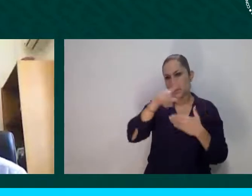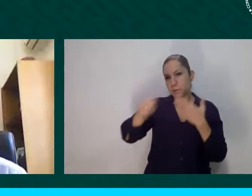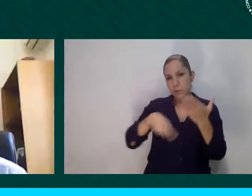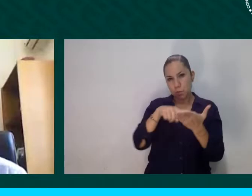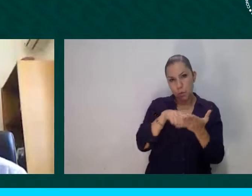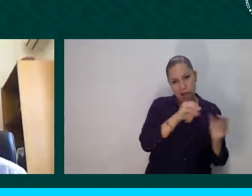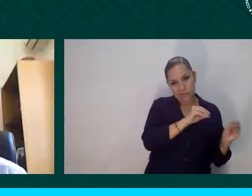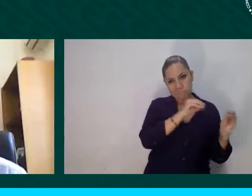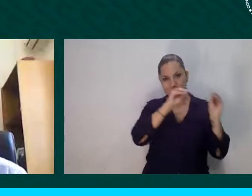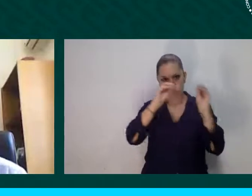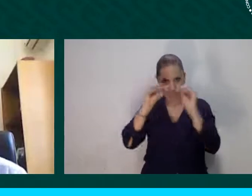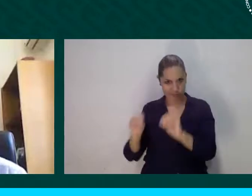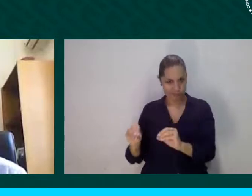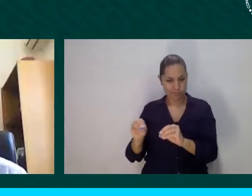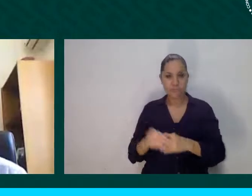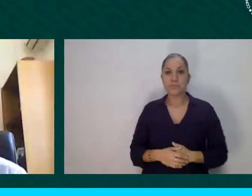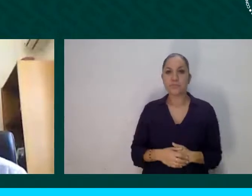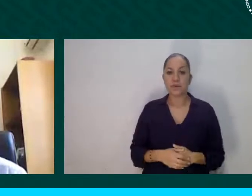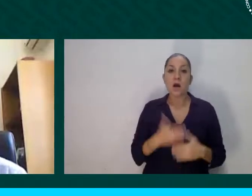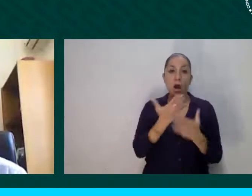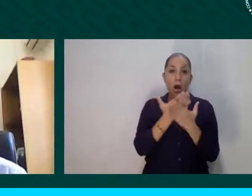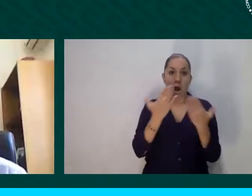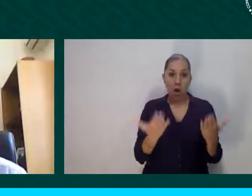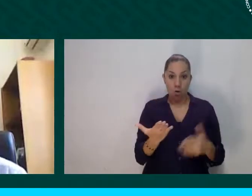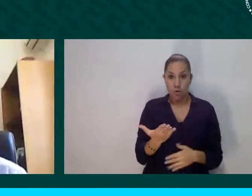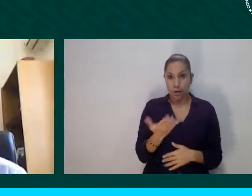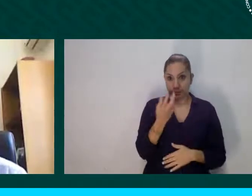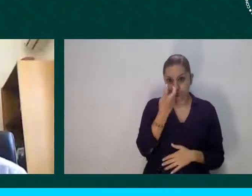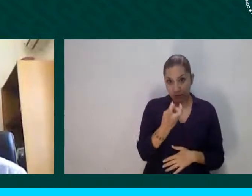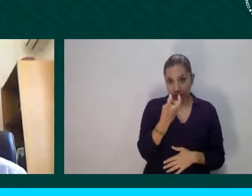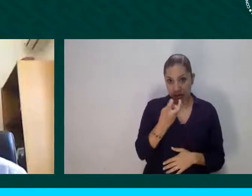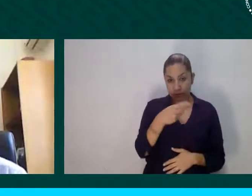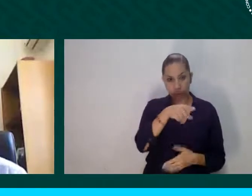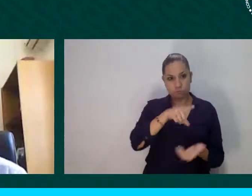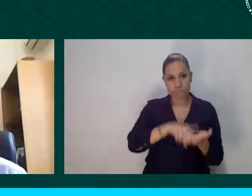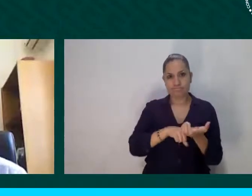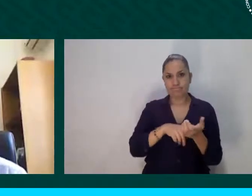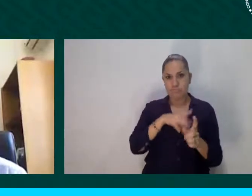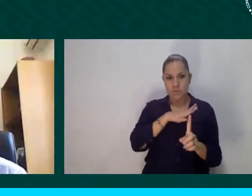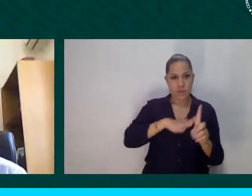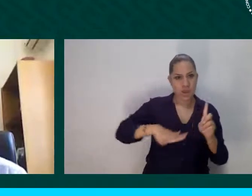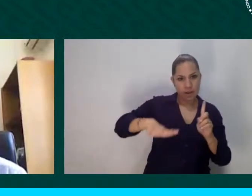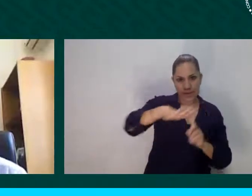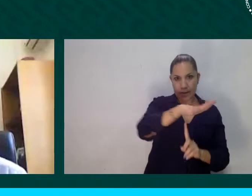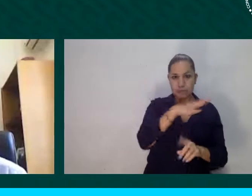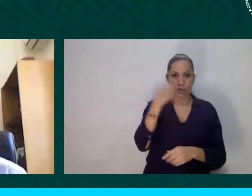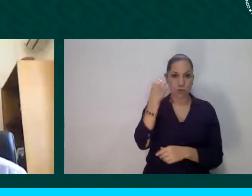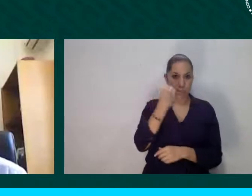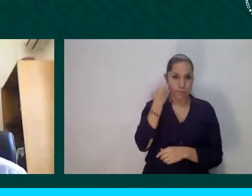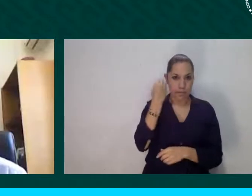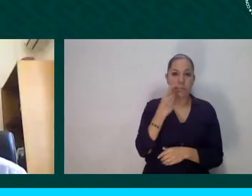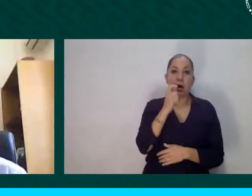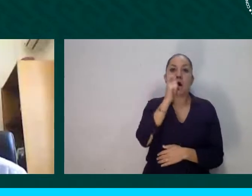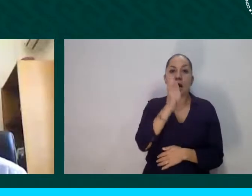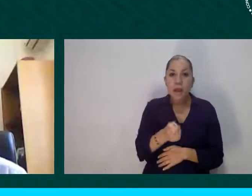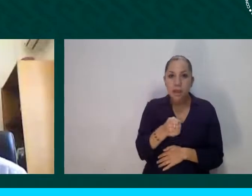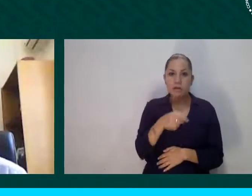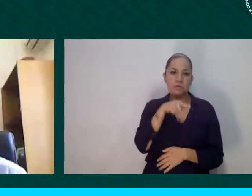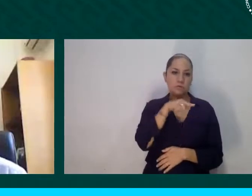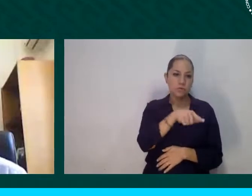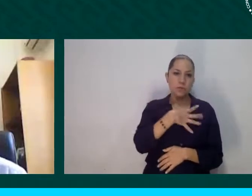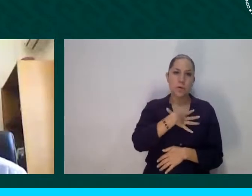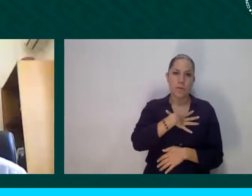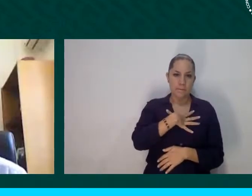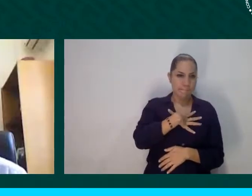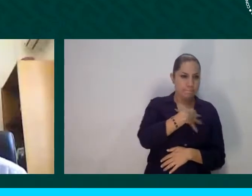este contexto de pandemia, donde sin duda las personas en situación de movilidad humana